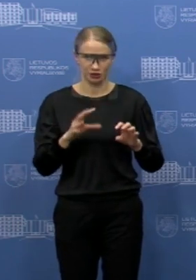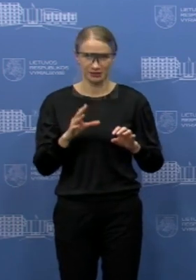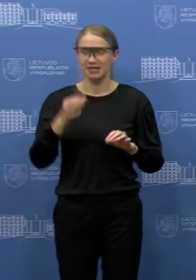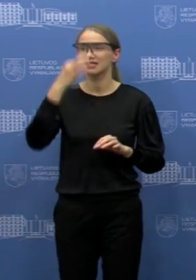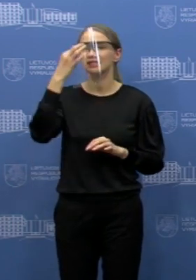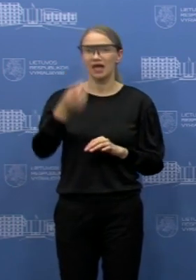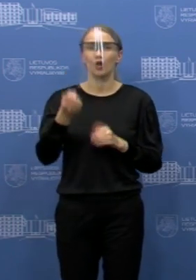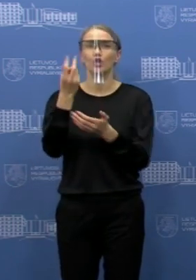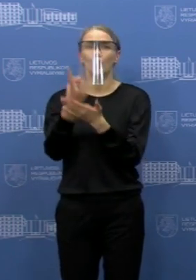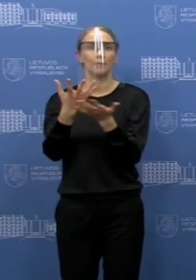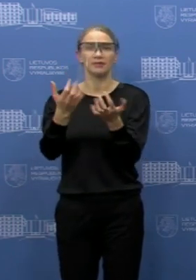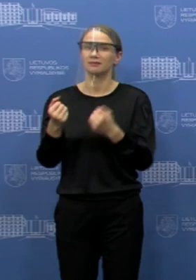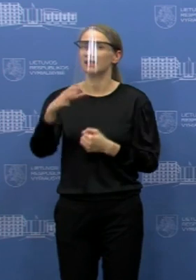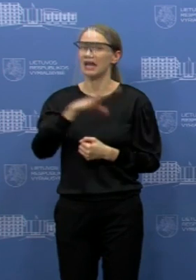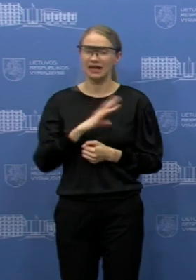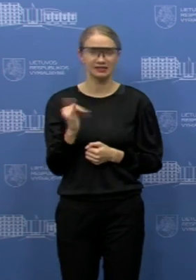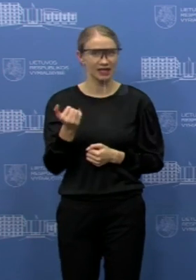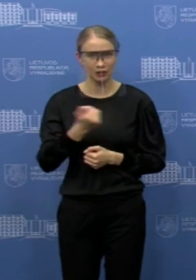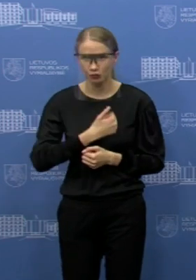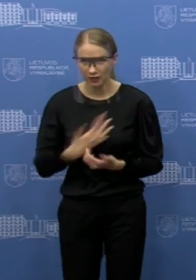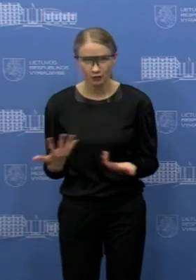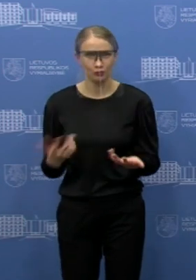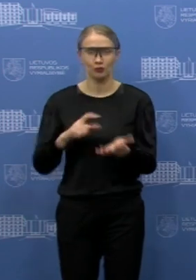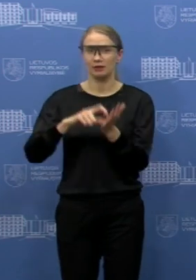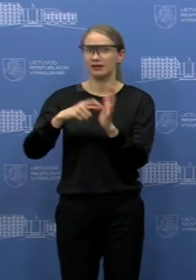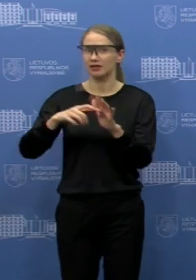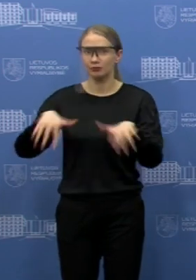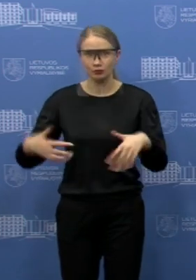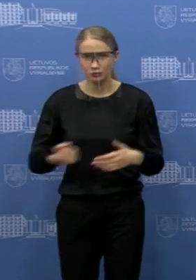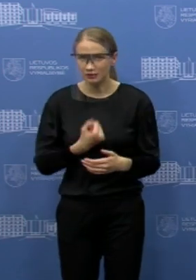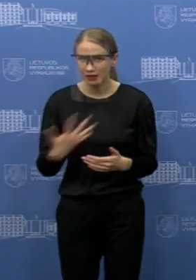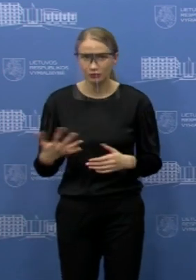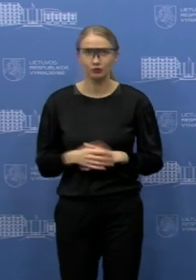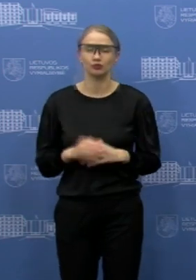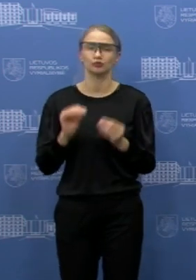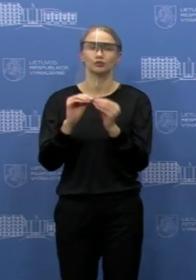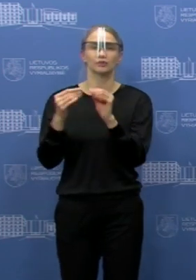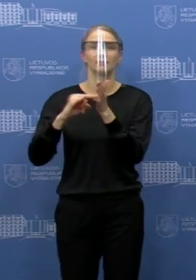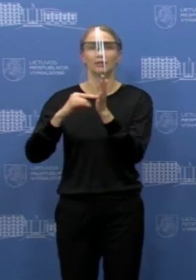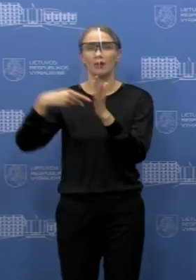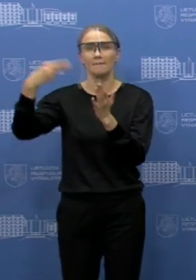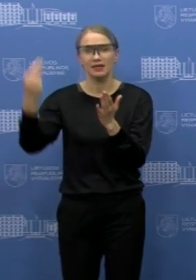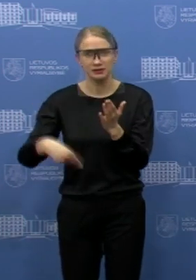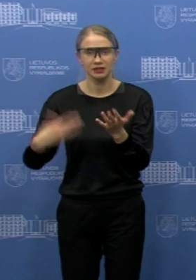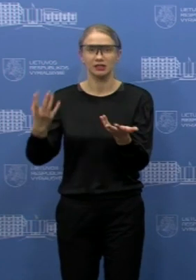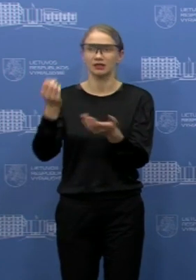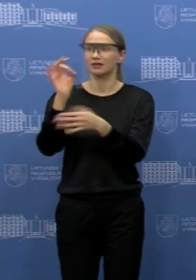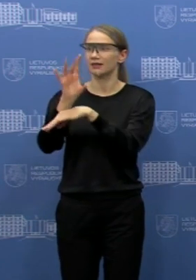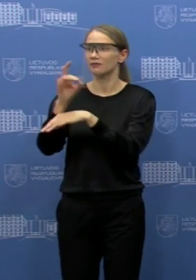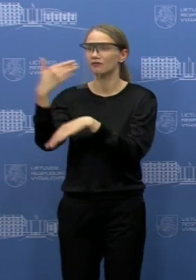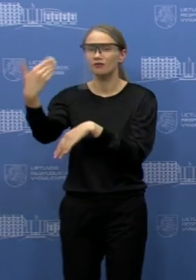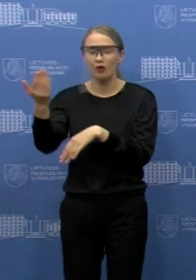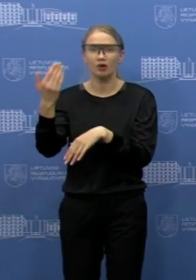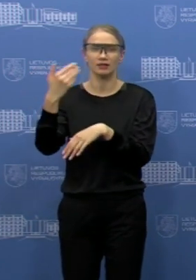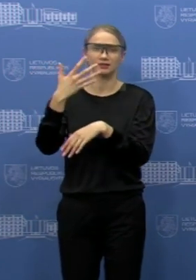sako, kad negali ligoninė primti, nes neturi tam sąlygų, neturi patalpų ir, na, planuoja ten pasirašyti susvertę su klaipėdos galbūt ligoninė, kažkurie, kad šilutiškiai